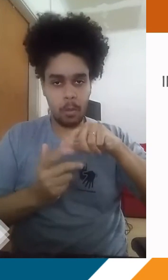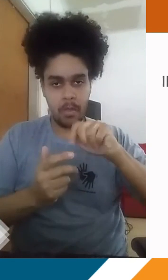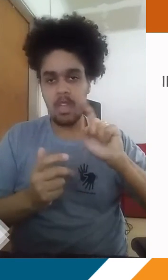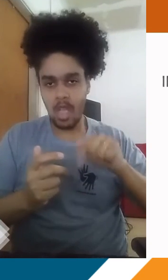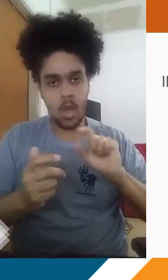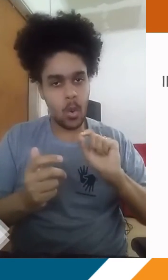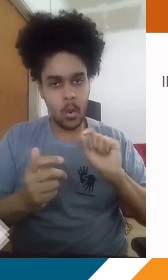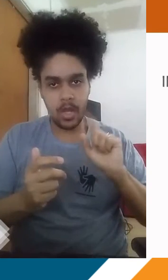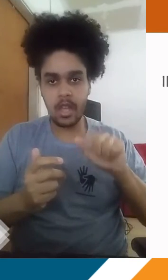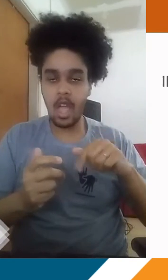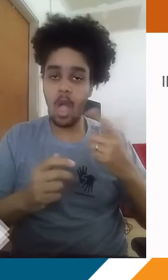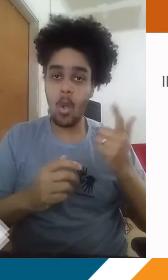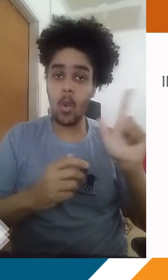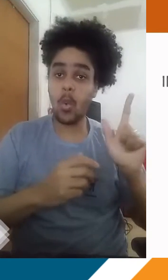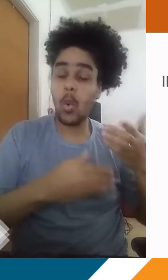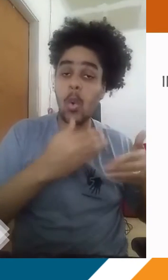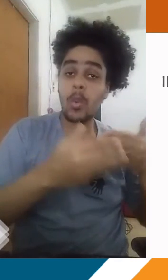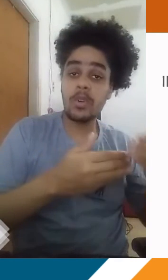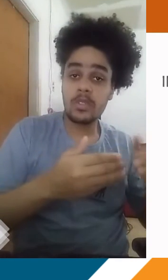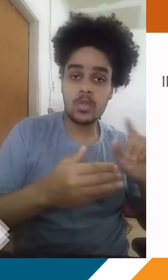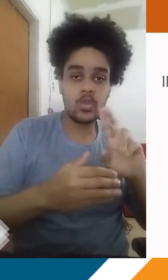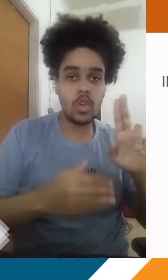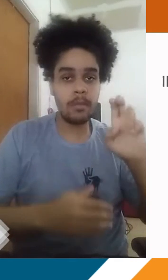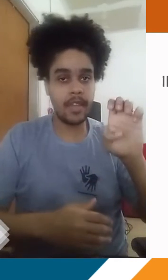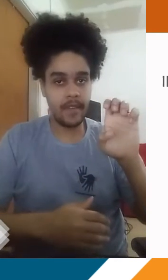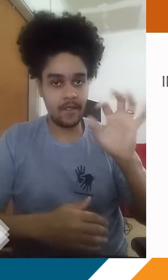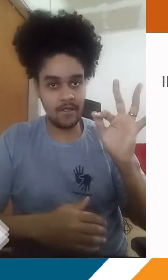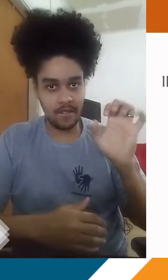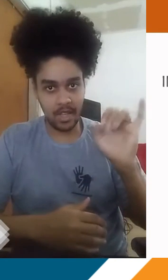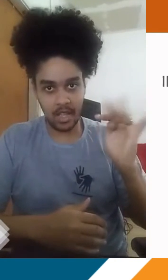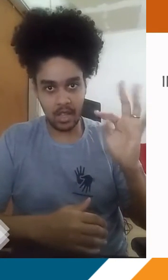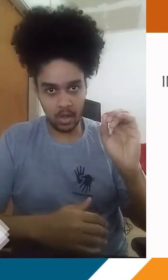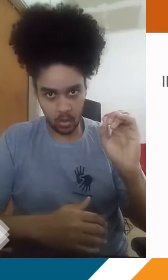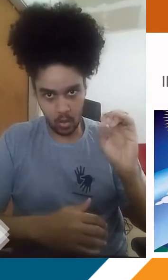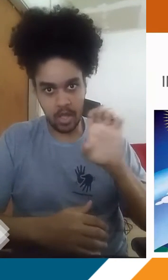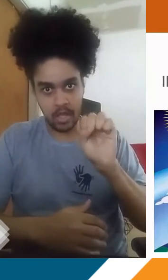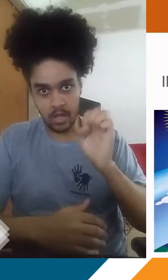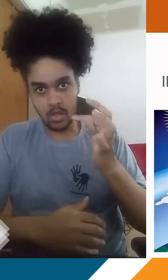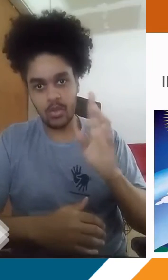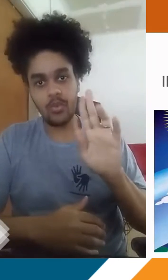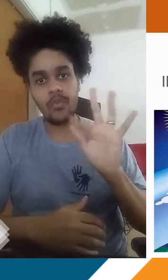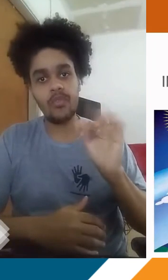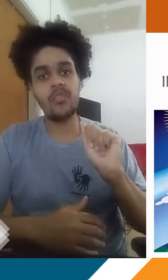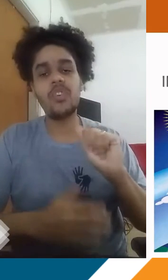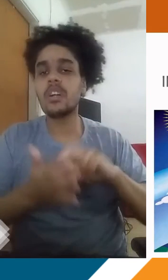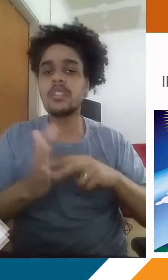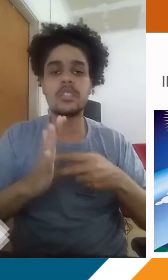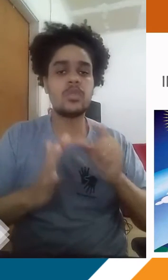intensificação de um outro processo, que o que a gente chama de efeito estufa. O que seria o efeito estufa? Eu trouxe aí o exemplo